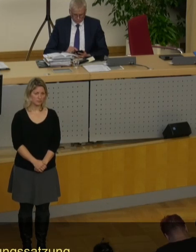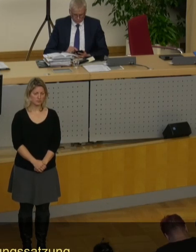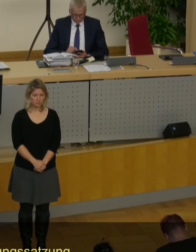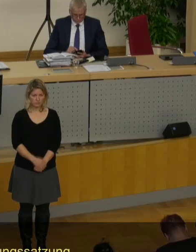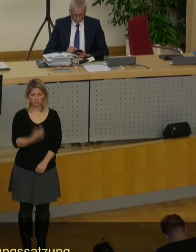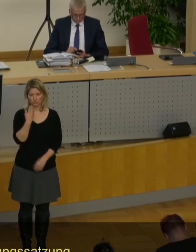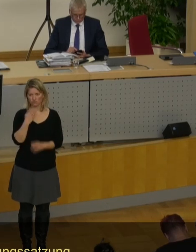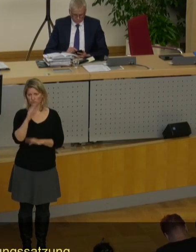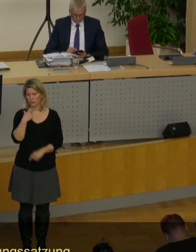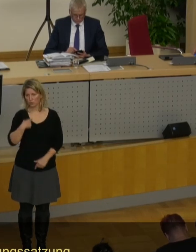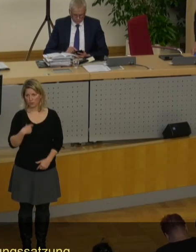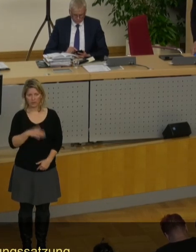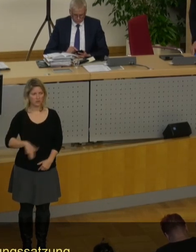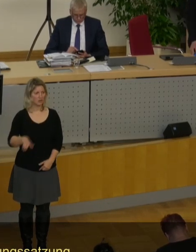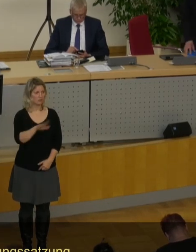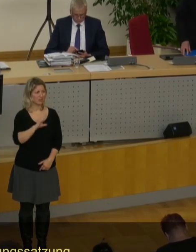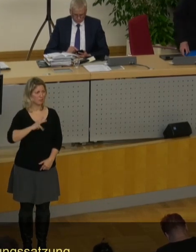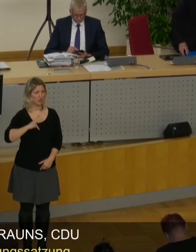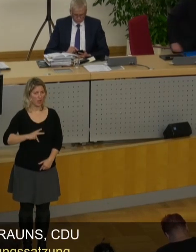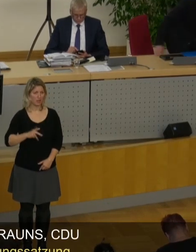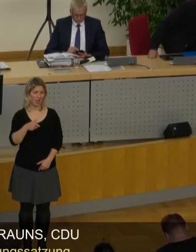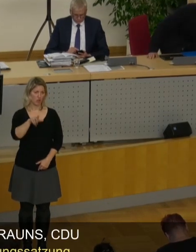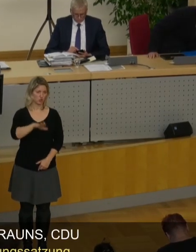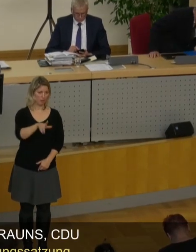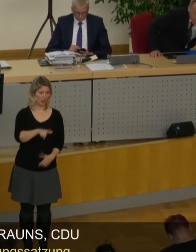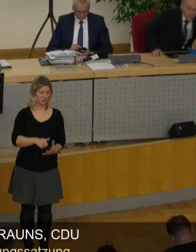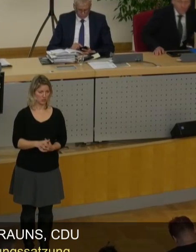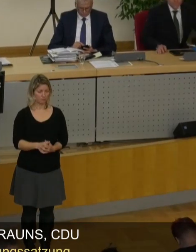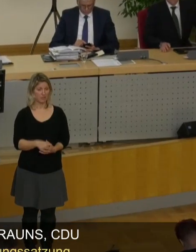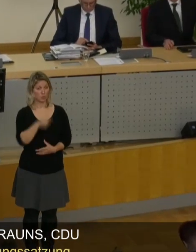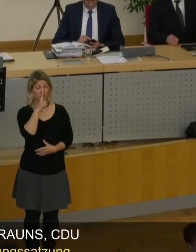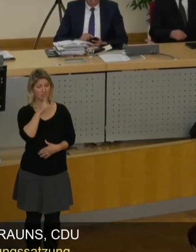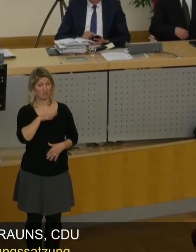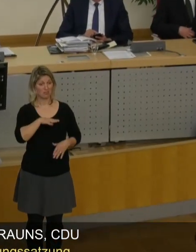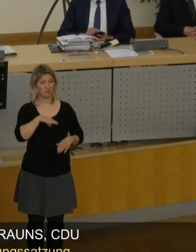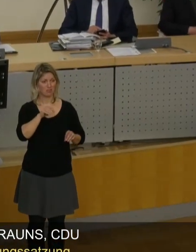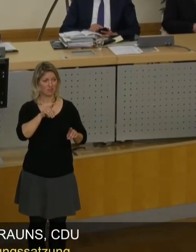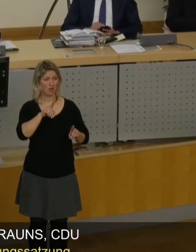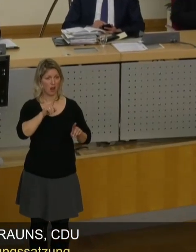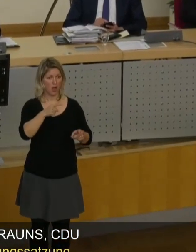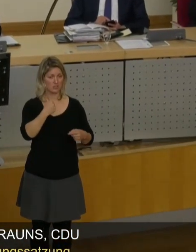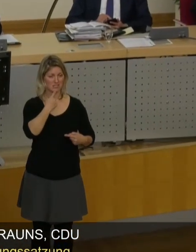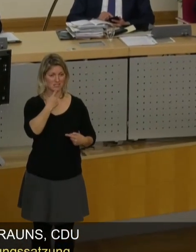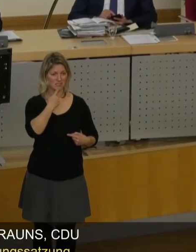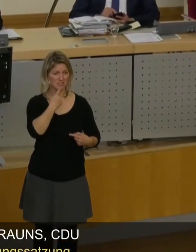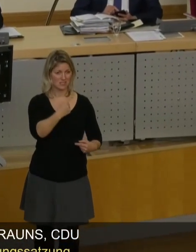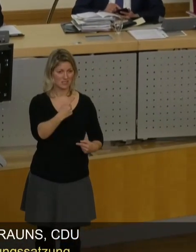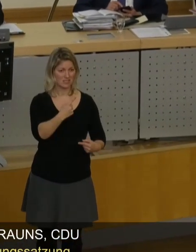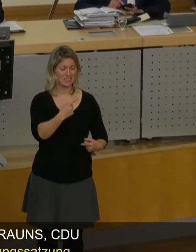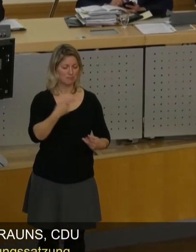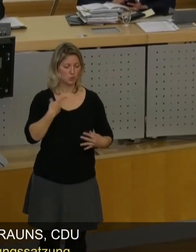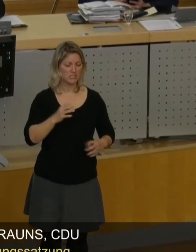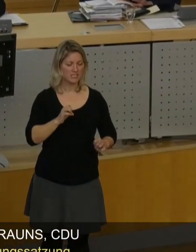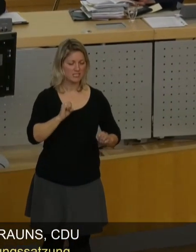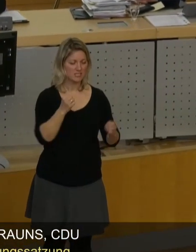Herr Oberbürgermeister, meine Damen und Herren, Herr Schmiedig, bevor man etwas anfasst und meint, man müsste etwas machen, gehört